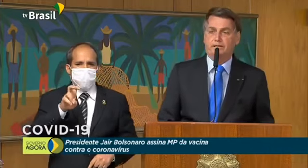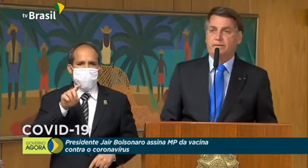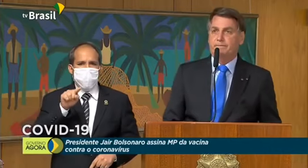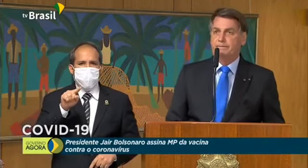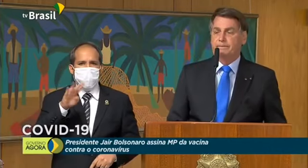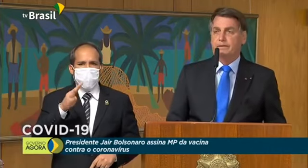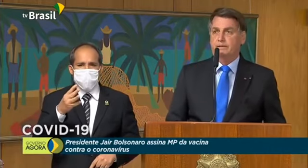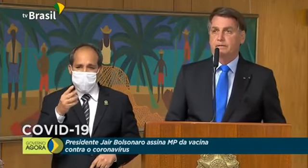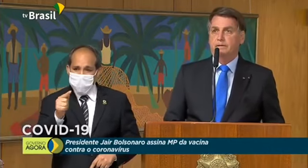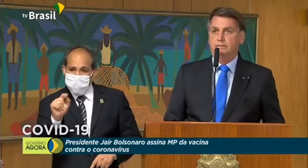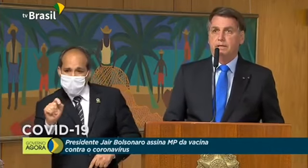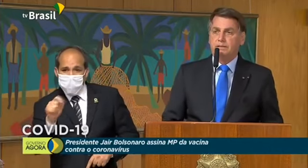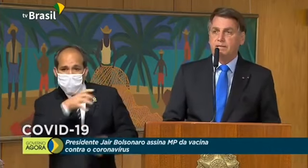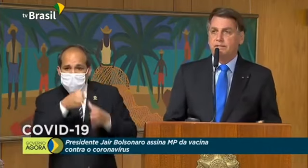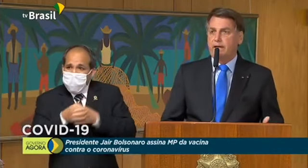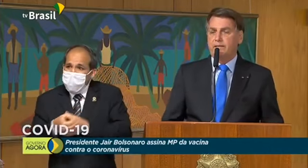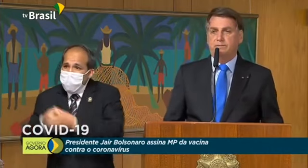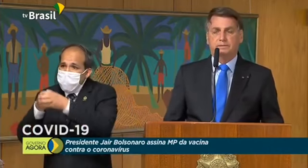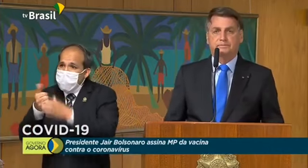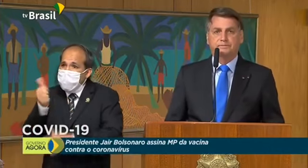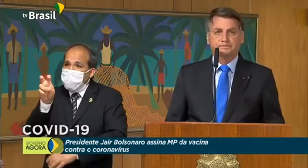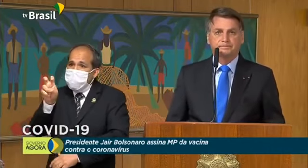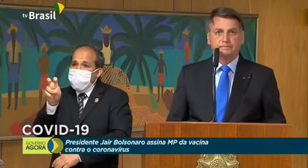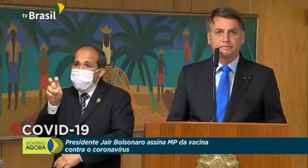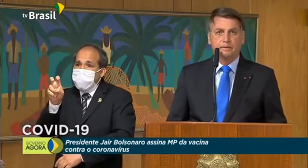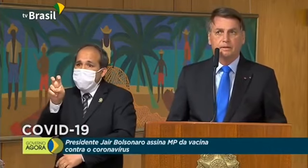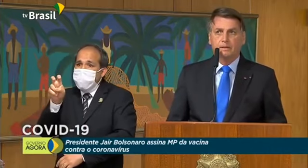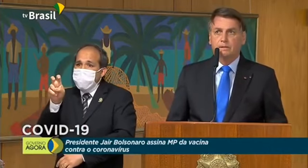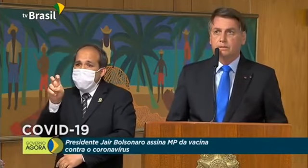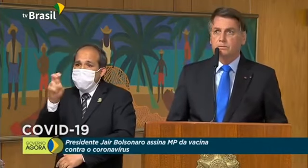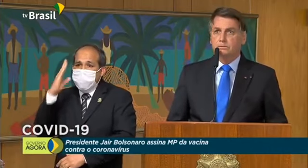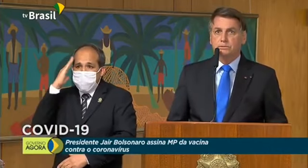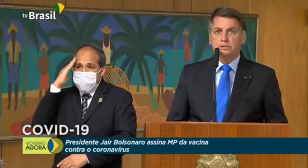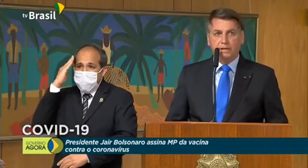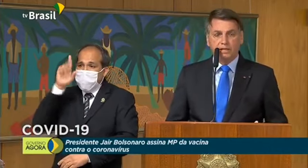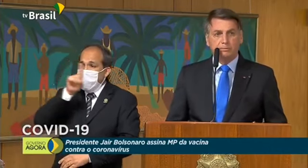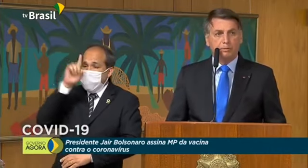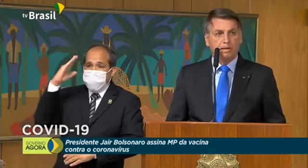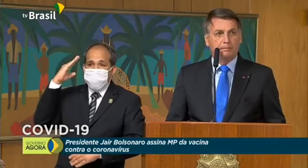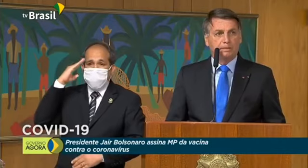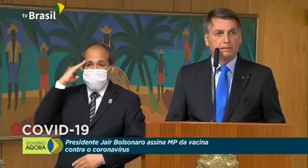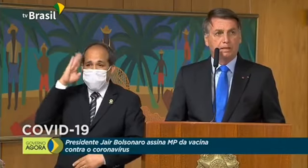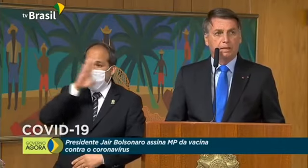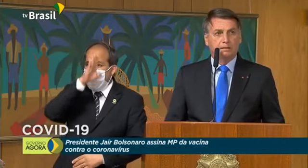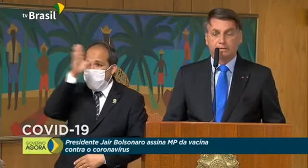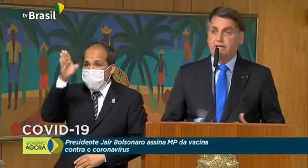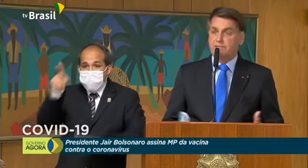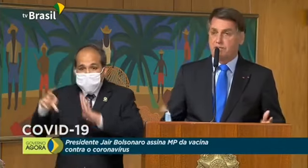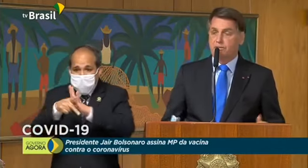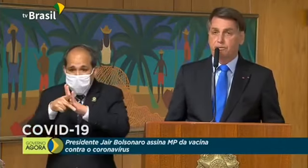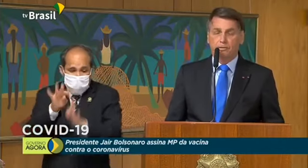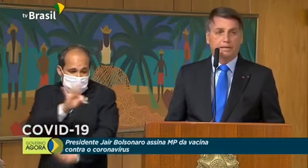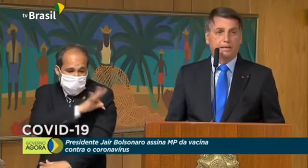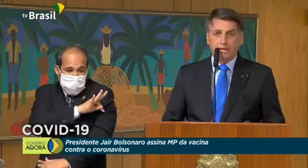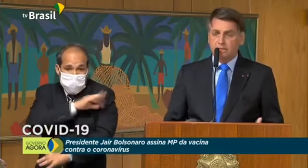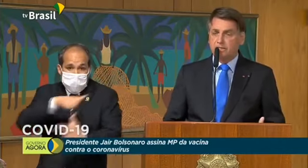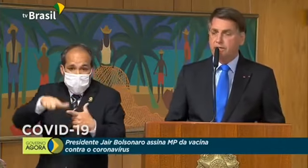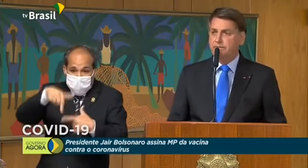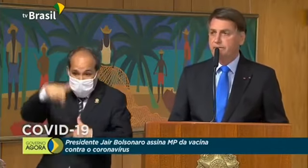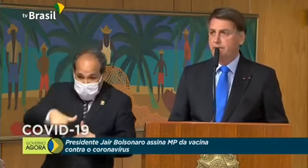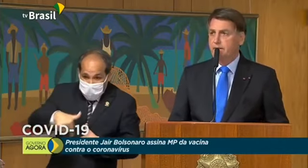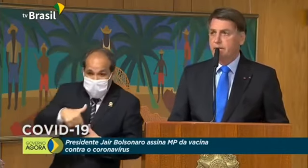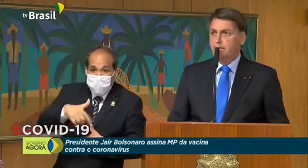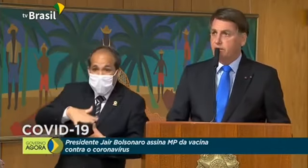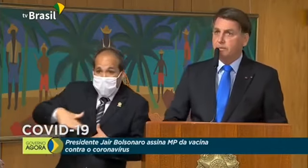militares para lá. Militares técnicos. Porque um dos grandes problemas da administração pública é a